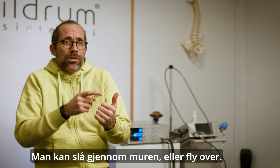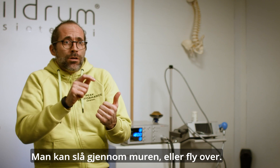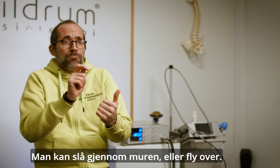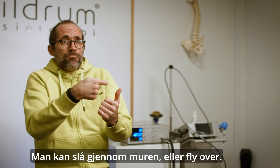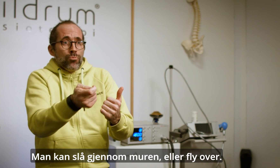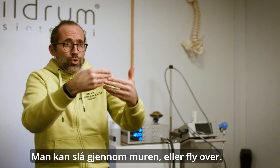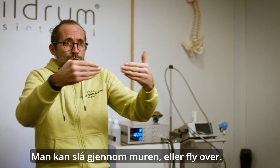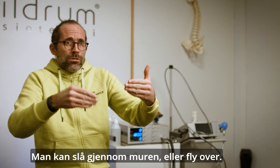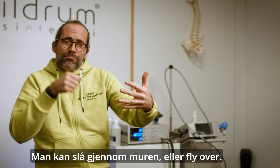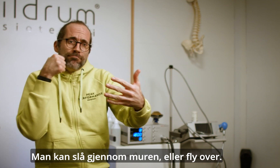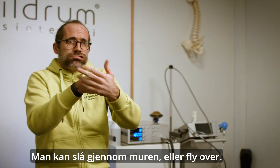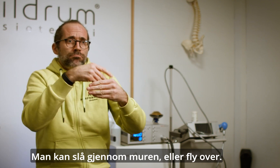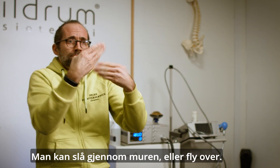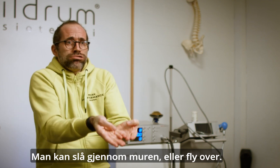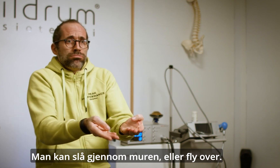Man må slå gjennom muren eller fly over.